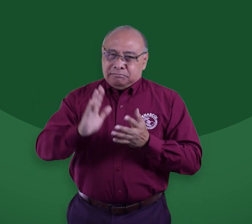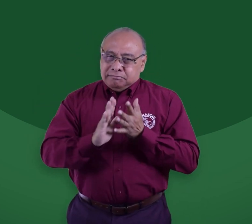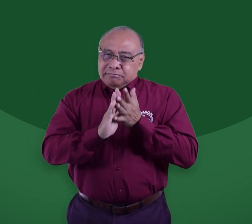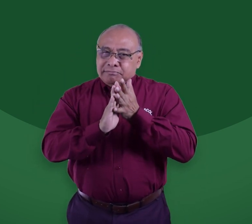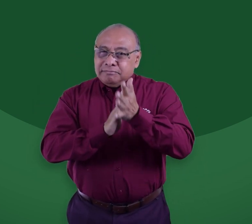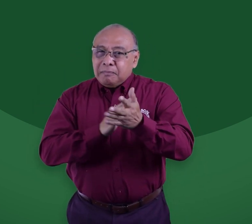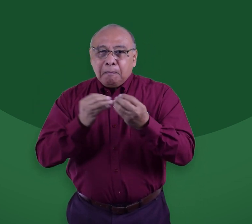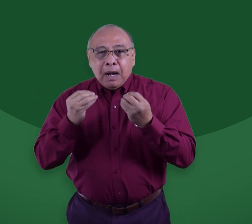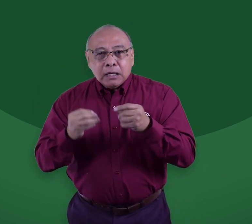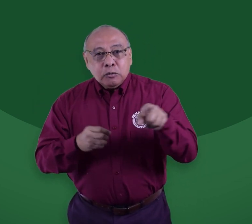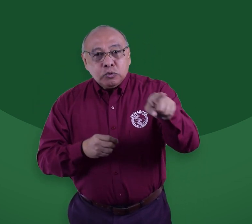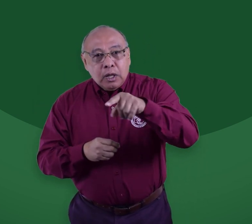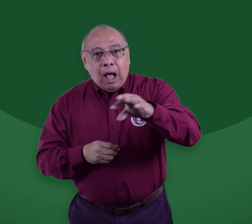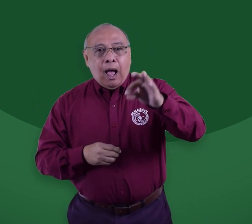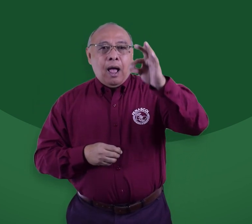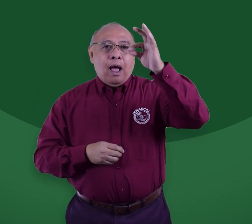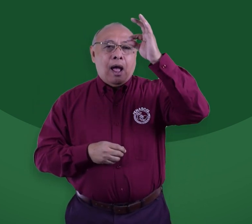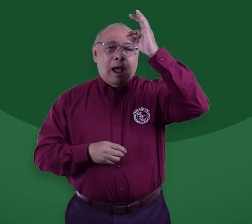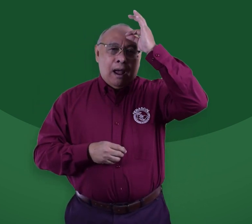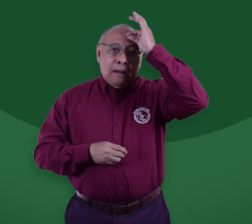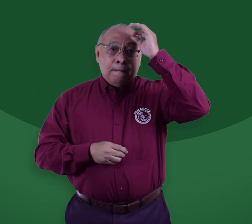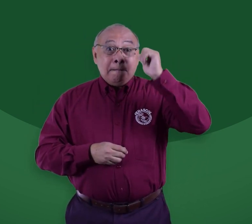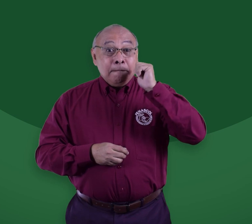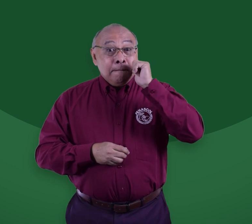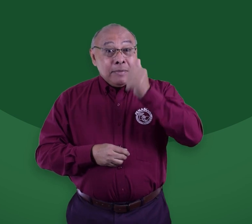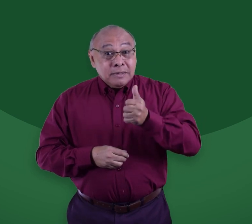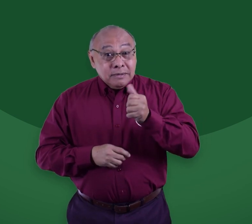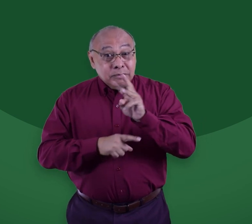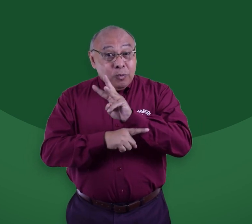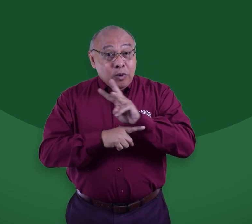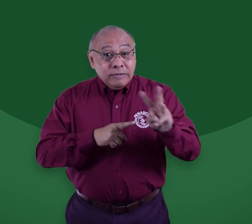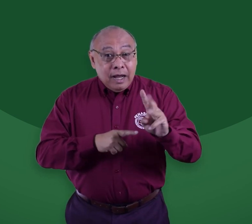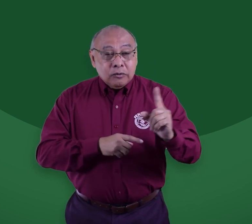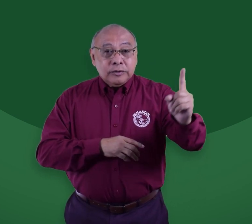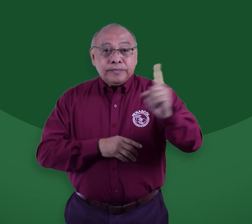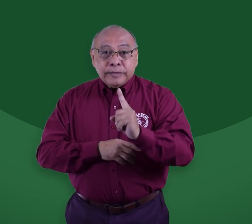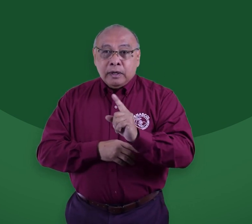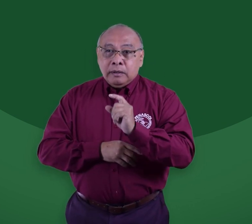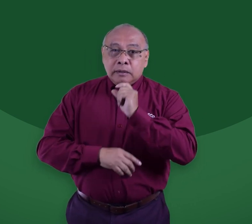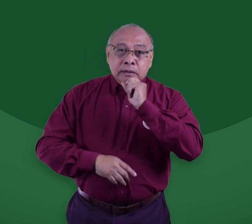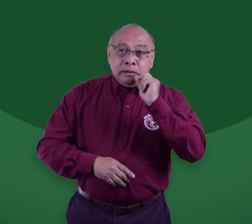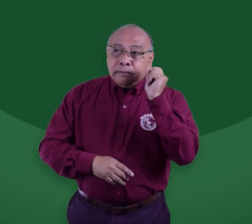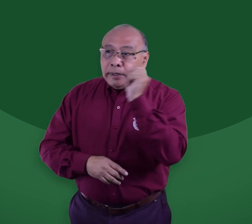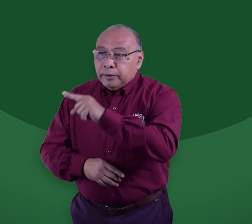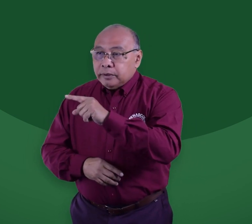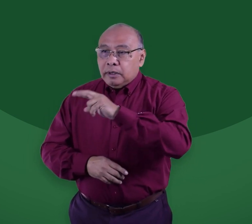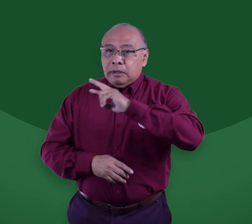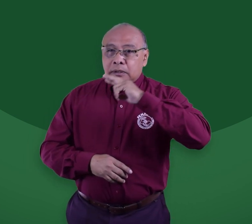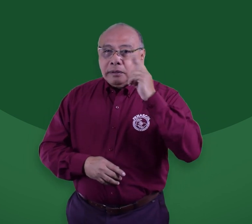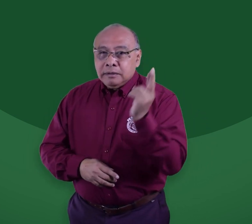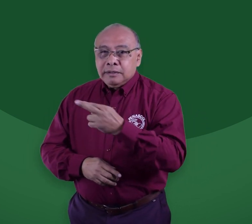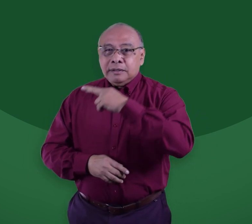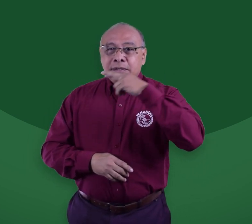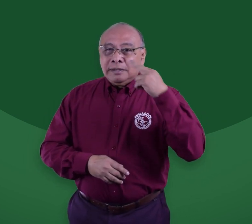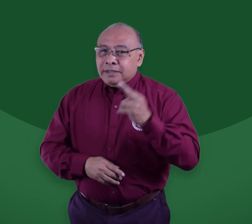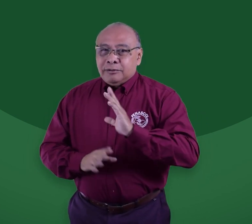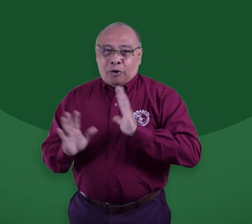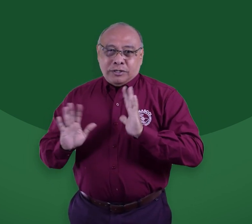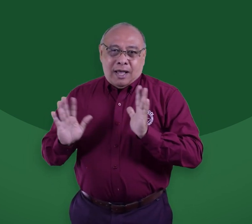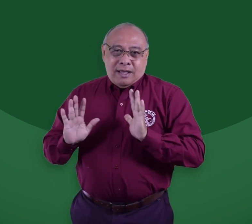compartir con ustedes, para que las tengan en cuenta y no vayan a ser reiterativos con algo de lo que